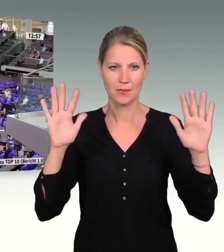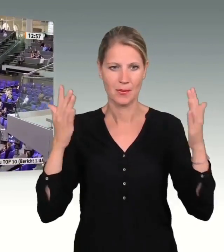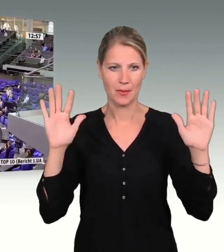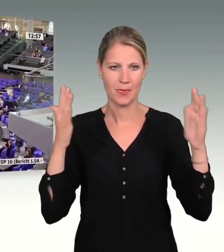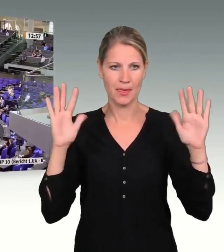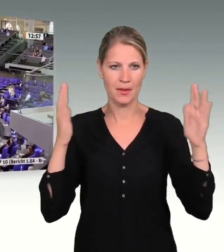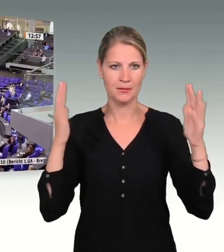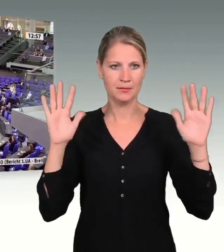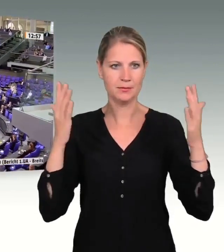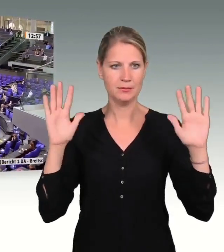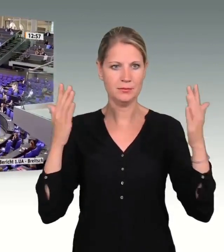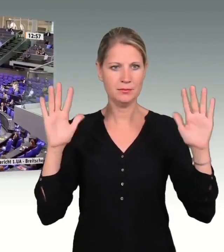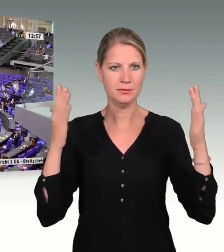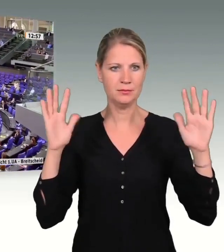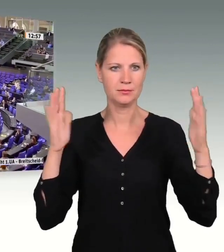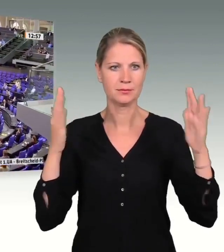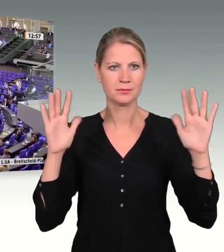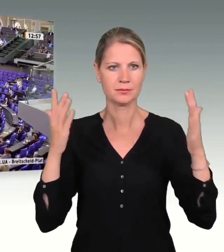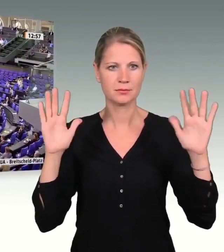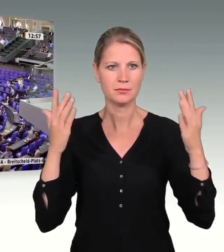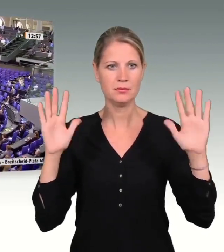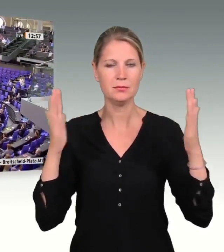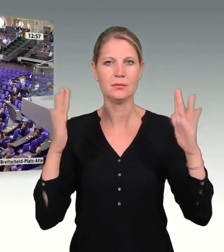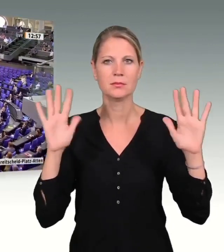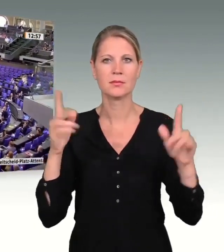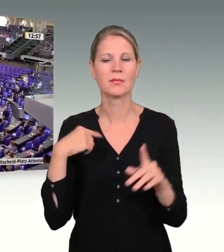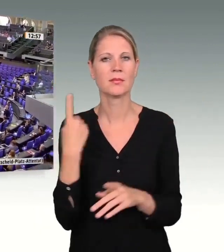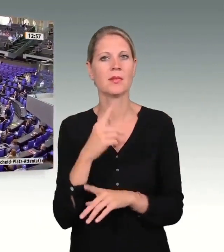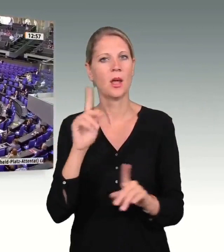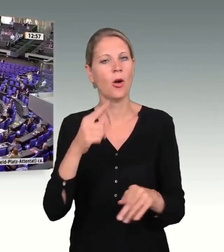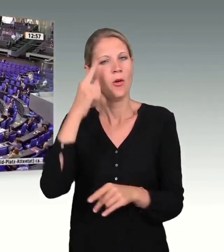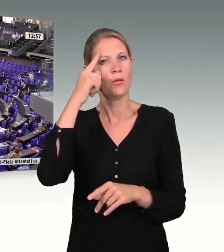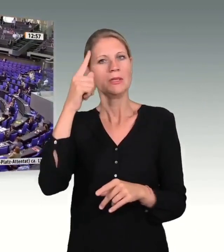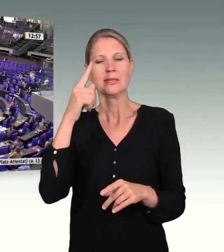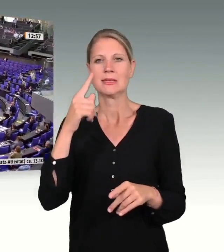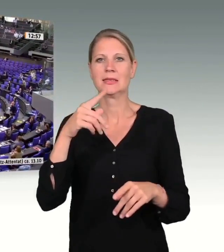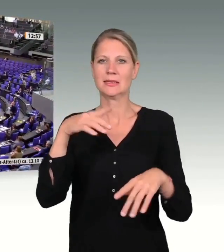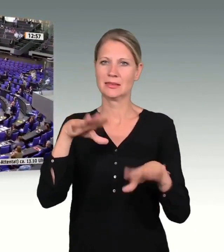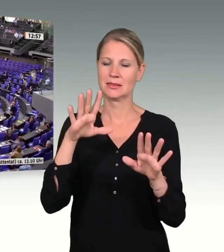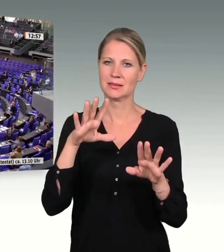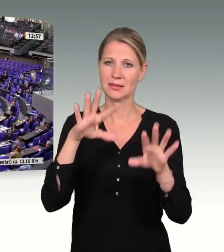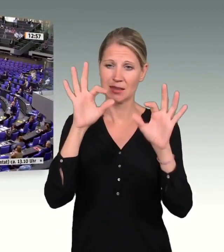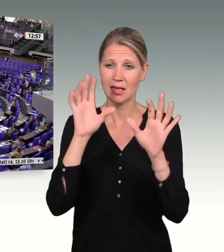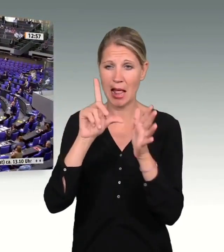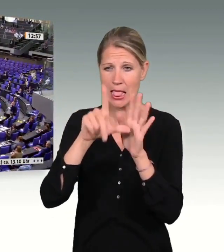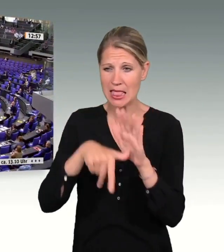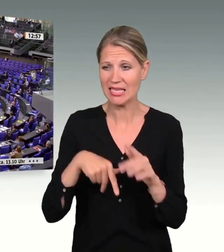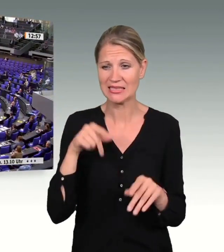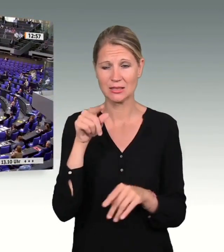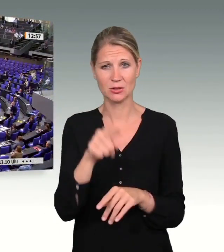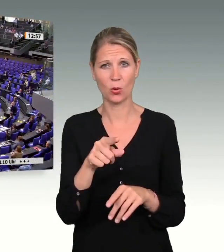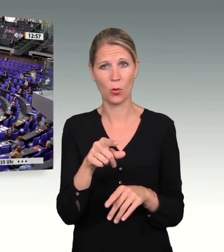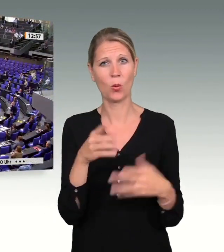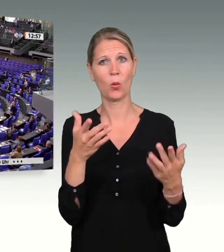Wir wissen auch um die enormen Leistungen aller Einsatzkräfte am Anschlagsort, den Rettungskräften, Ersthelferinnen,